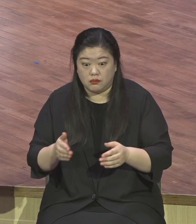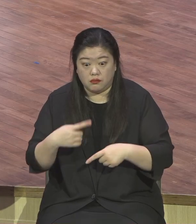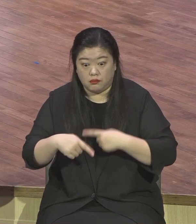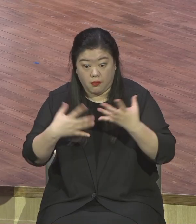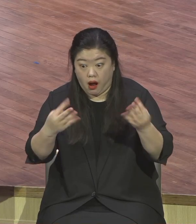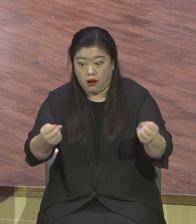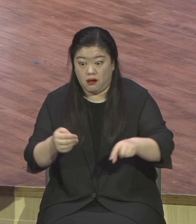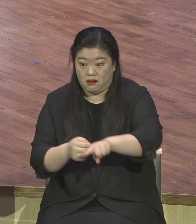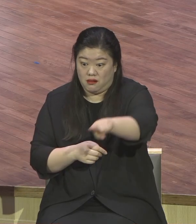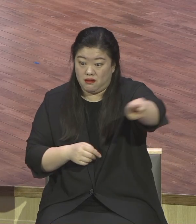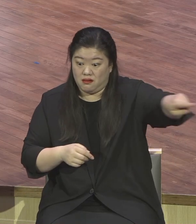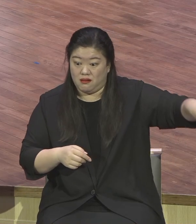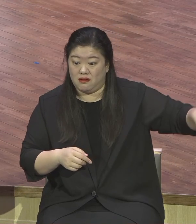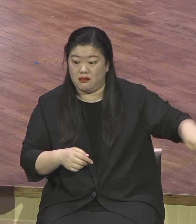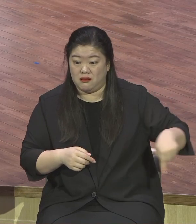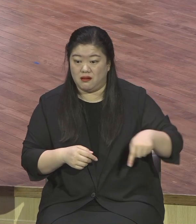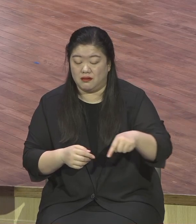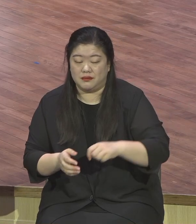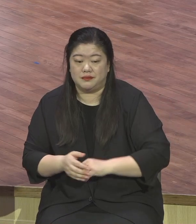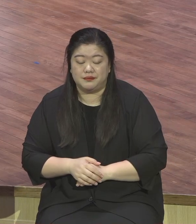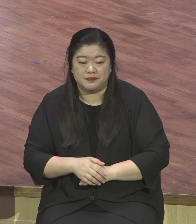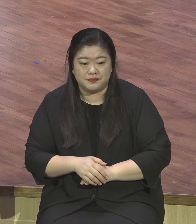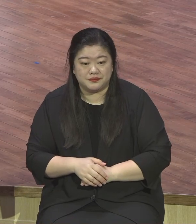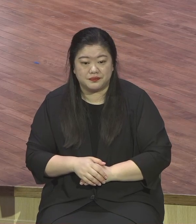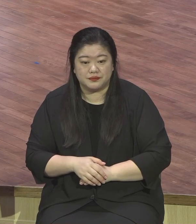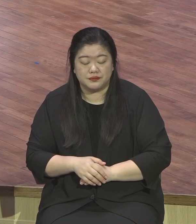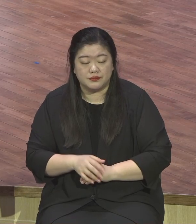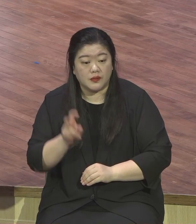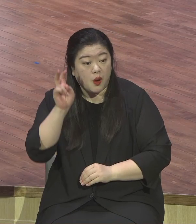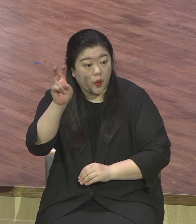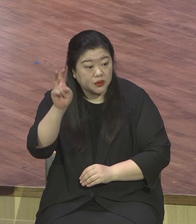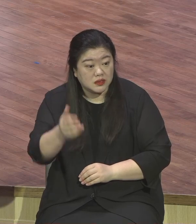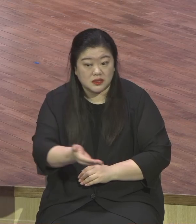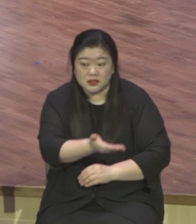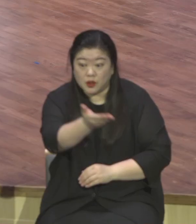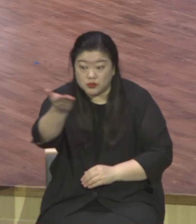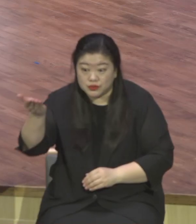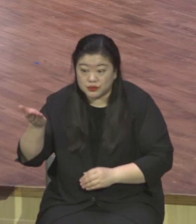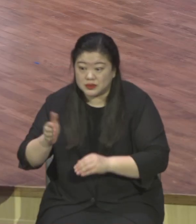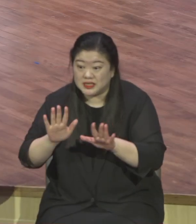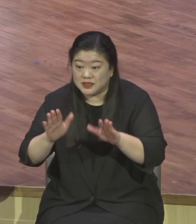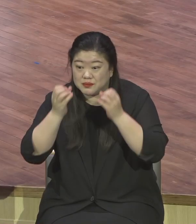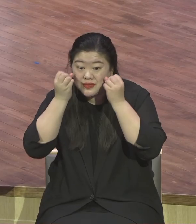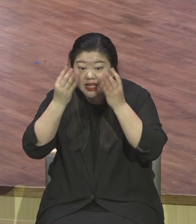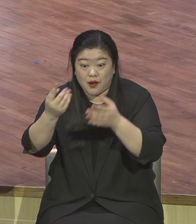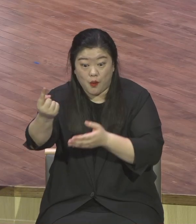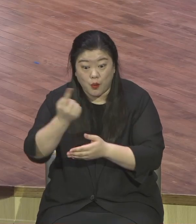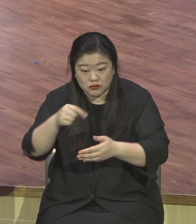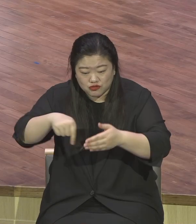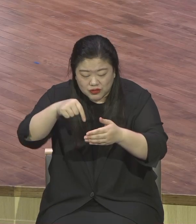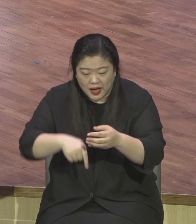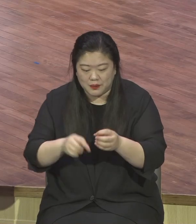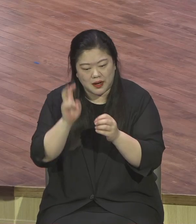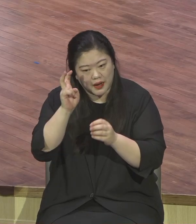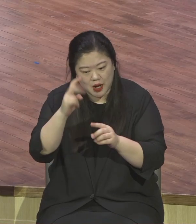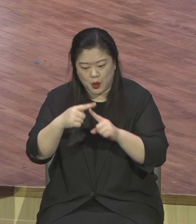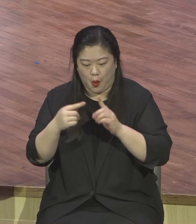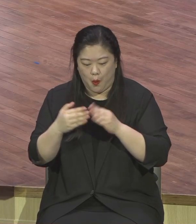그렇지 않지만 이번 새가족 초청을 위해서 우리가 모바일로 초청장 많이 보냈습니다 많이 보냈는데